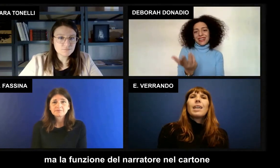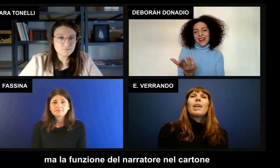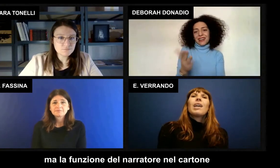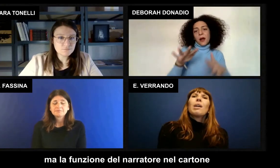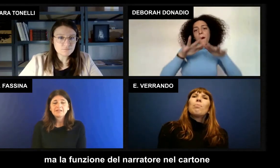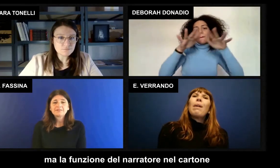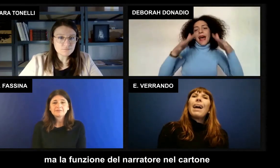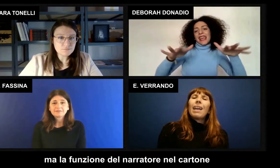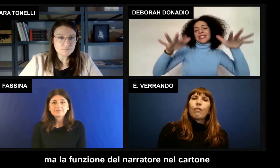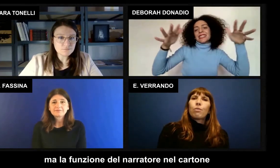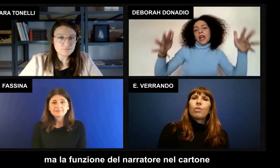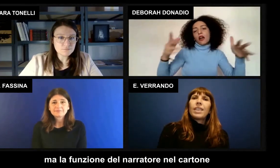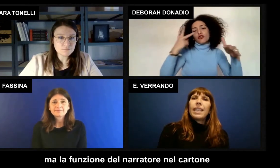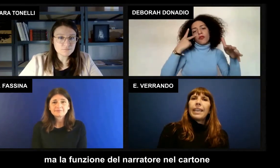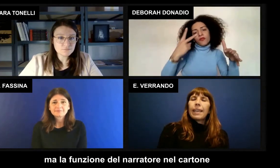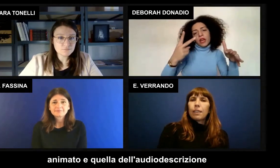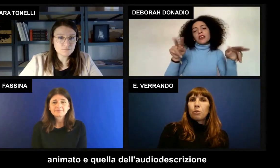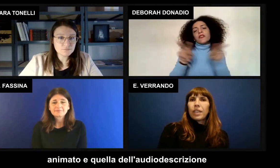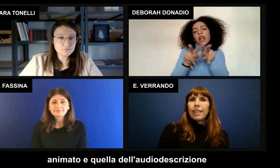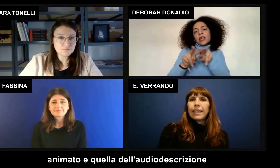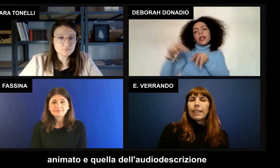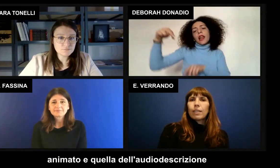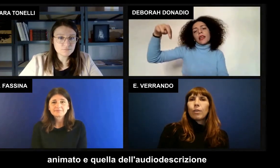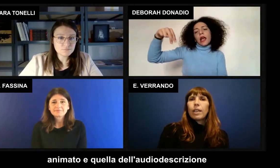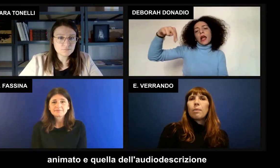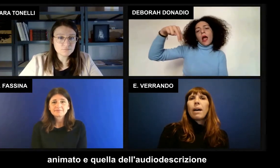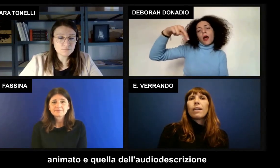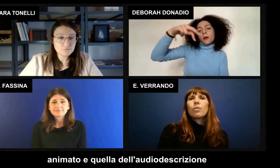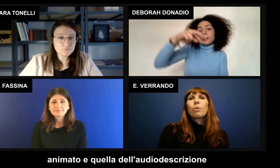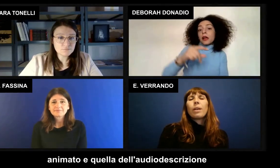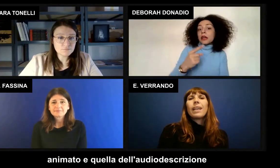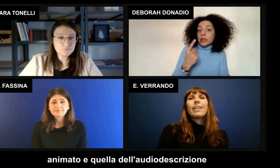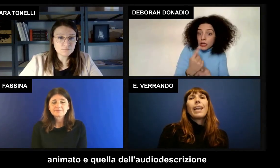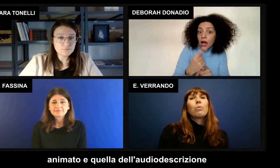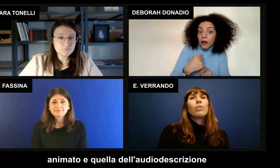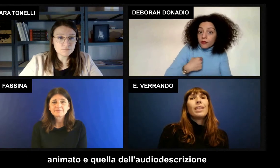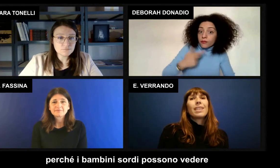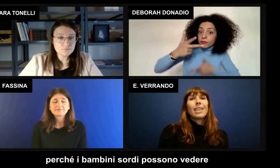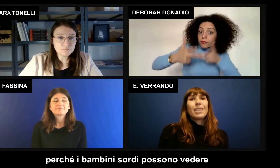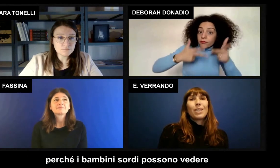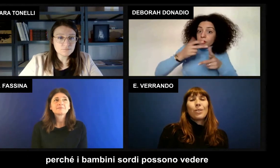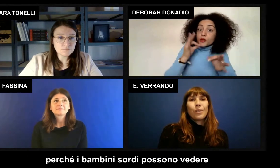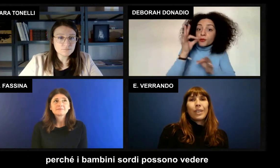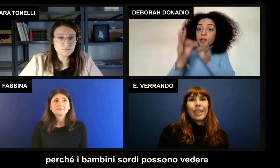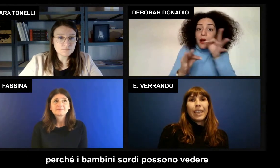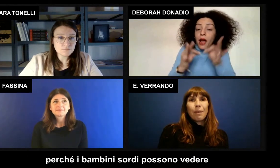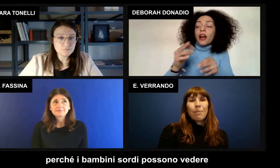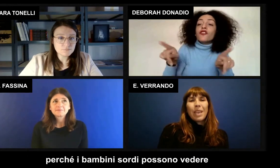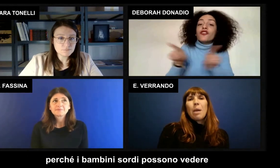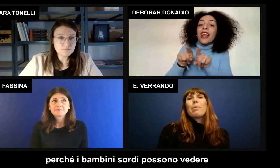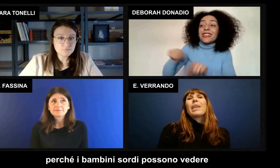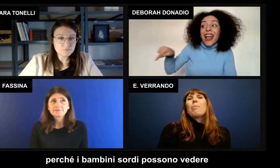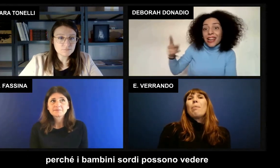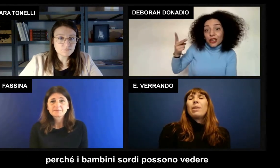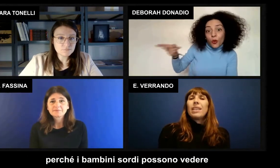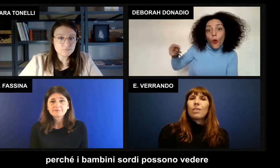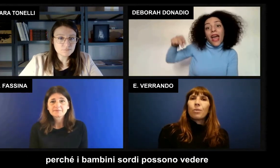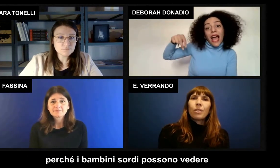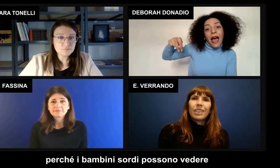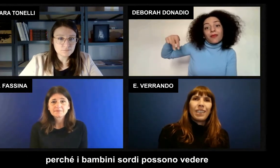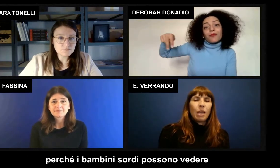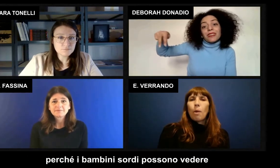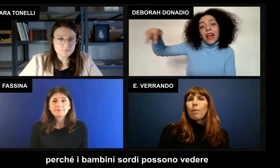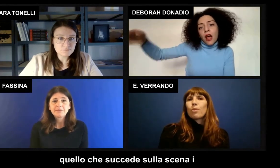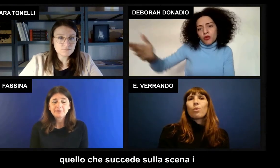ma la funzione del narratore nel cartone animato è quella dell'audodescrizione perché i bambini